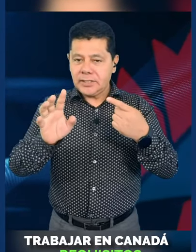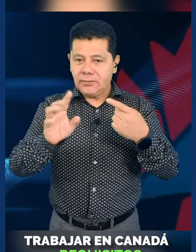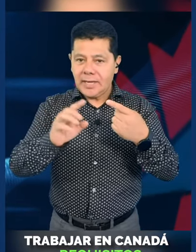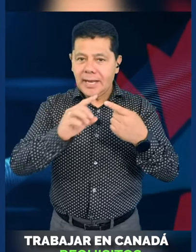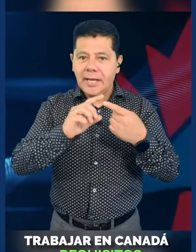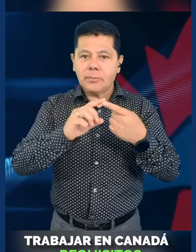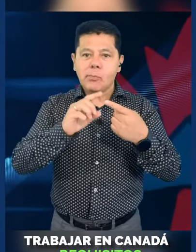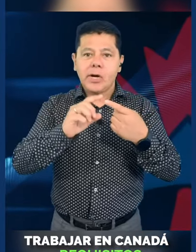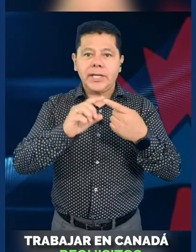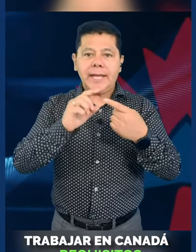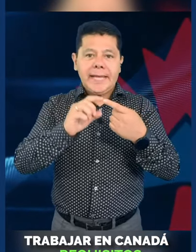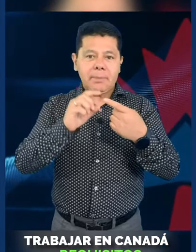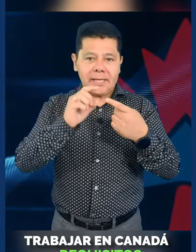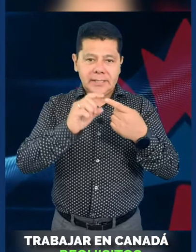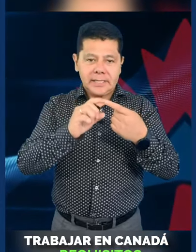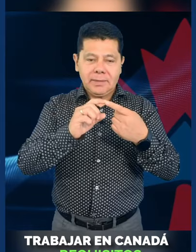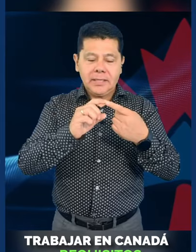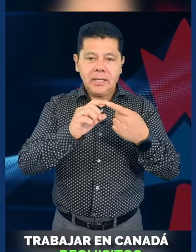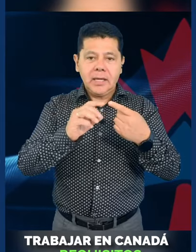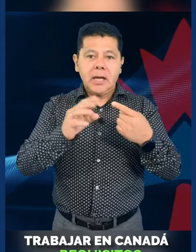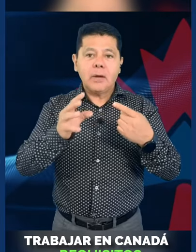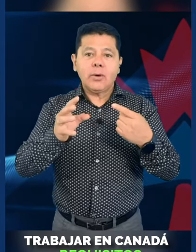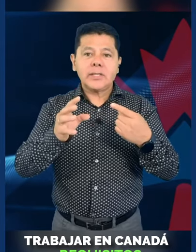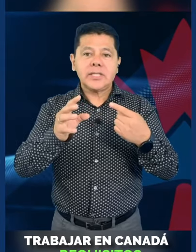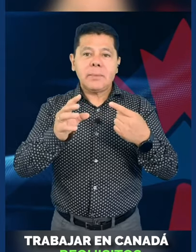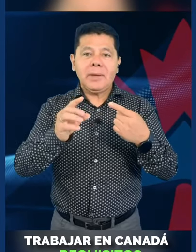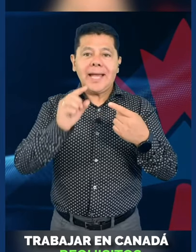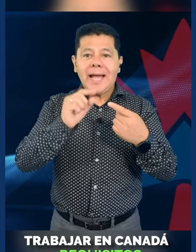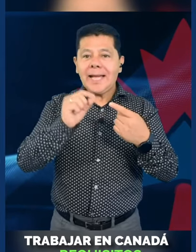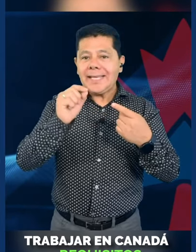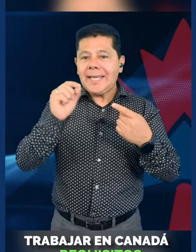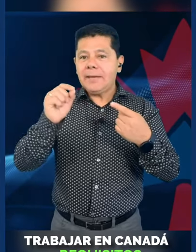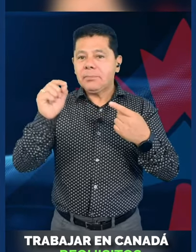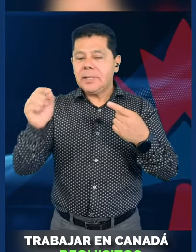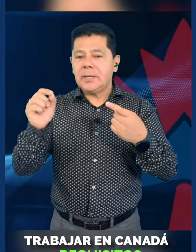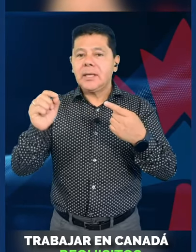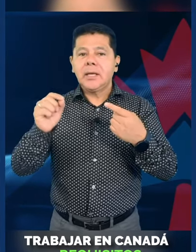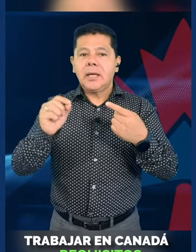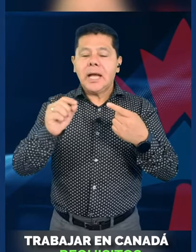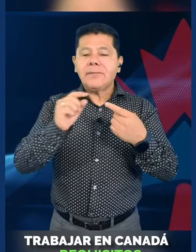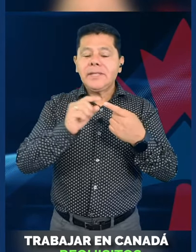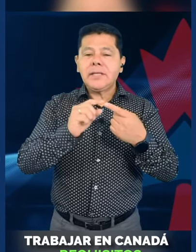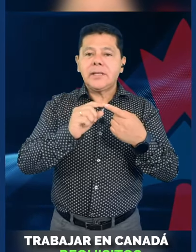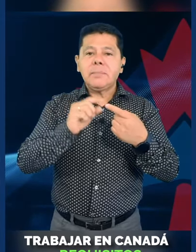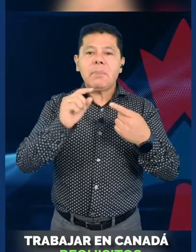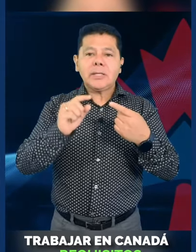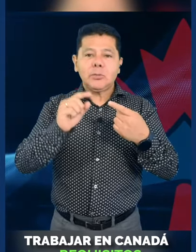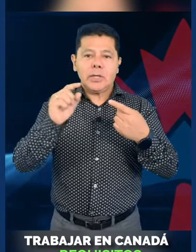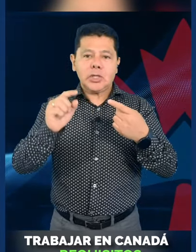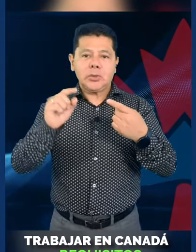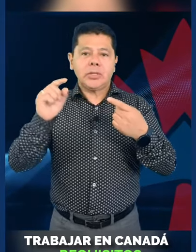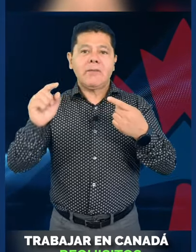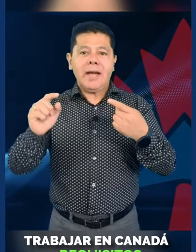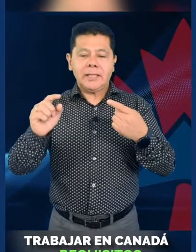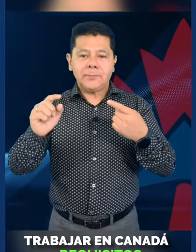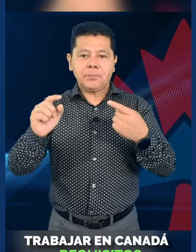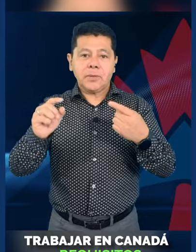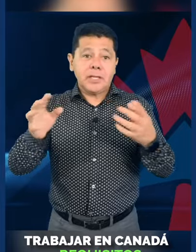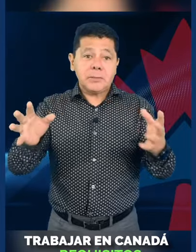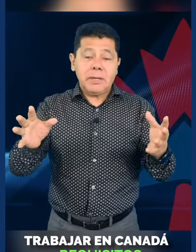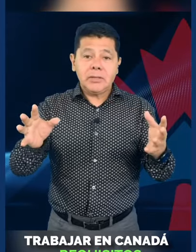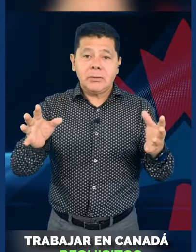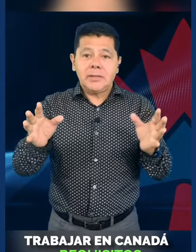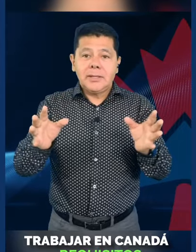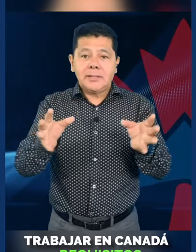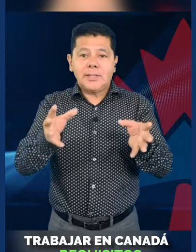en inglés significa Labor Market Impact Assessment, en francés se llama AIMT, Avis d'impact de marché du travail.